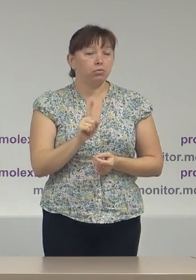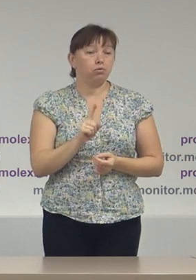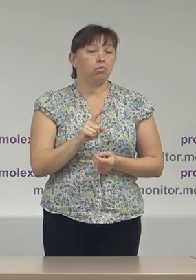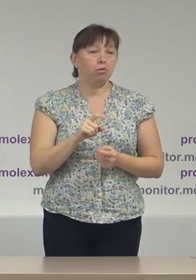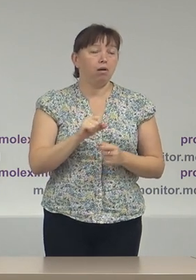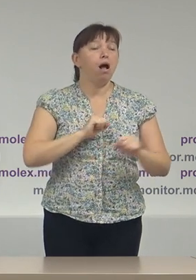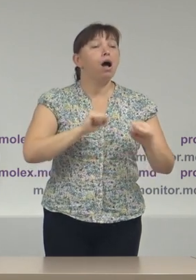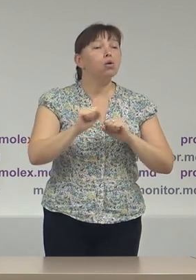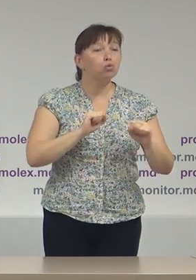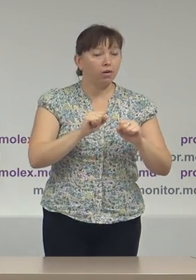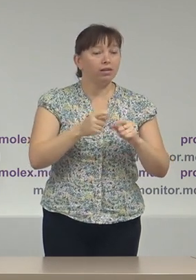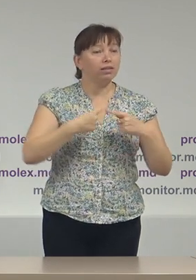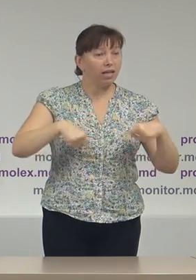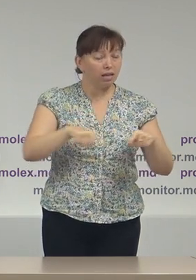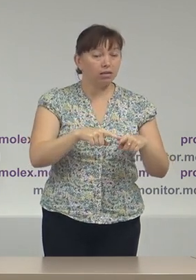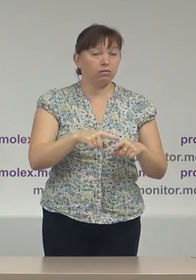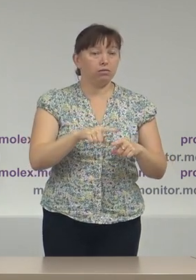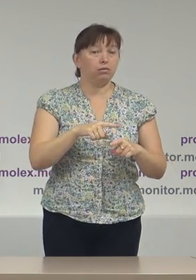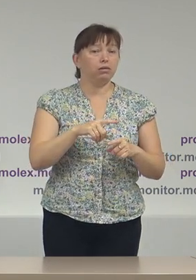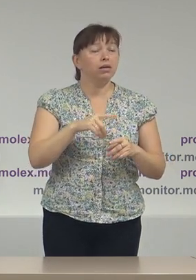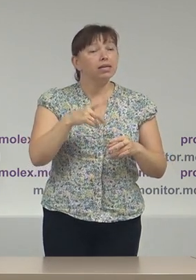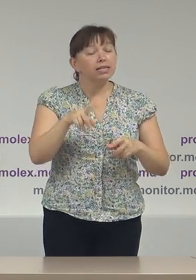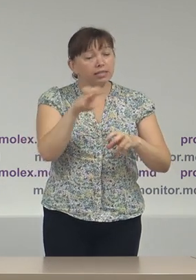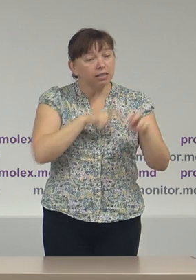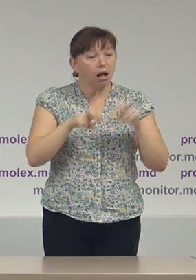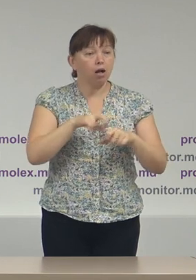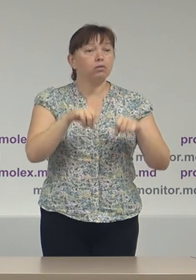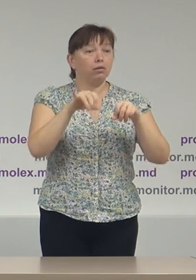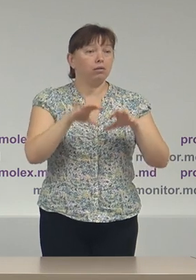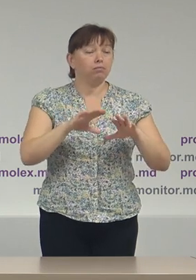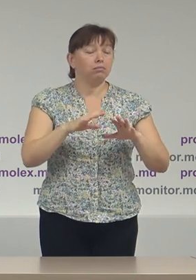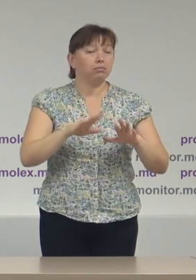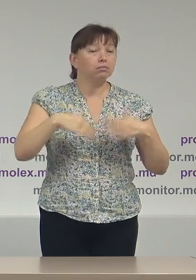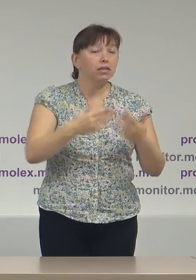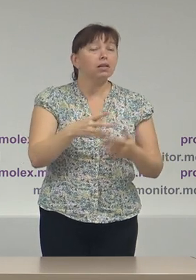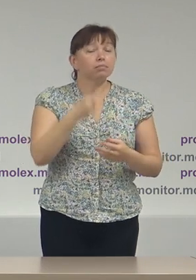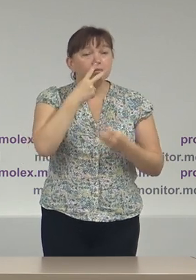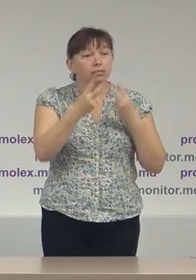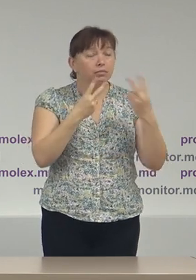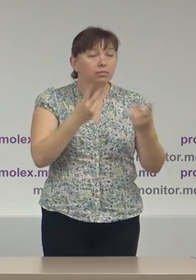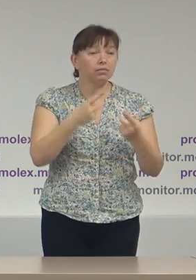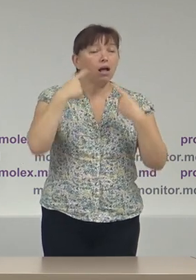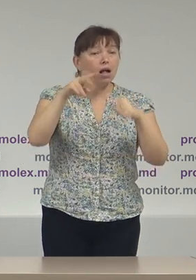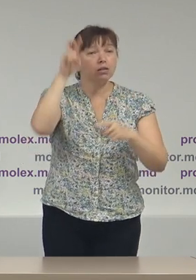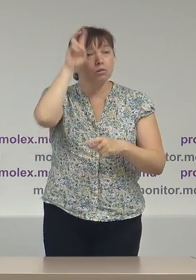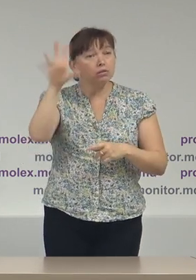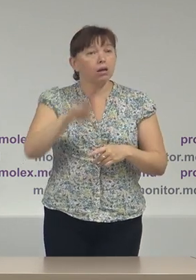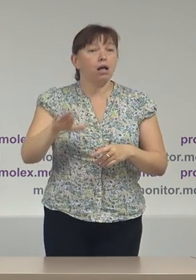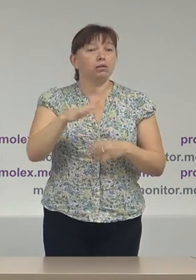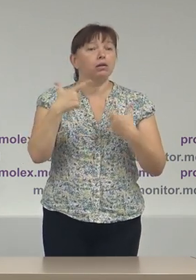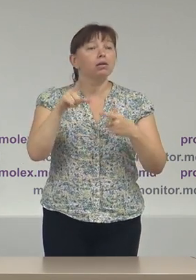autorități să analizeze și propunere alternative să învețe din experiențele inclusiv ale altor state